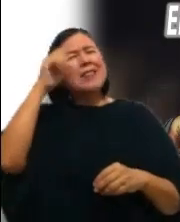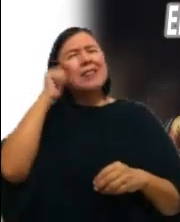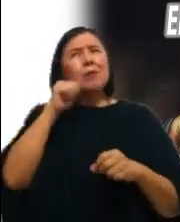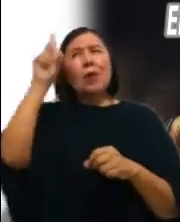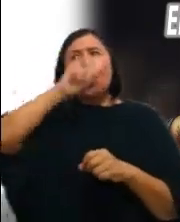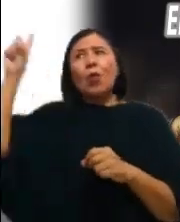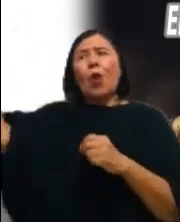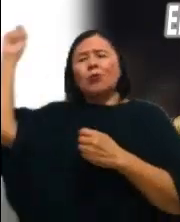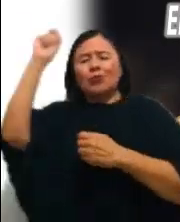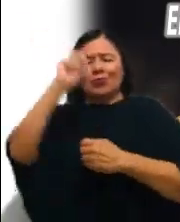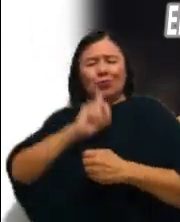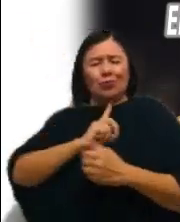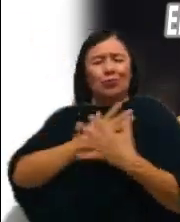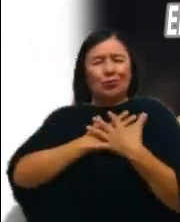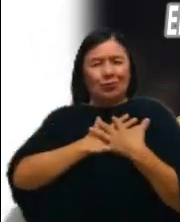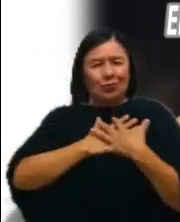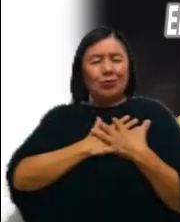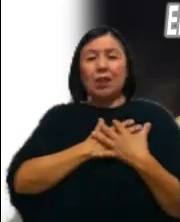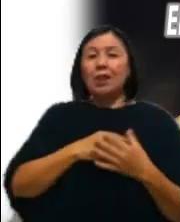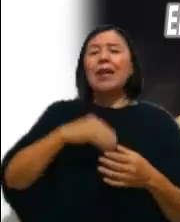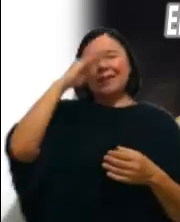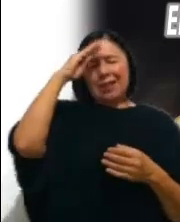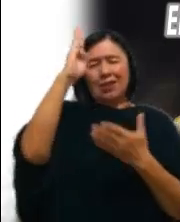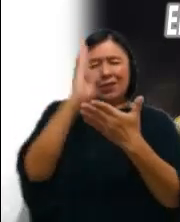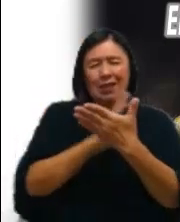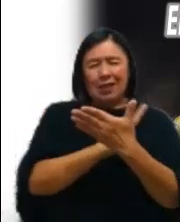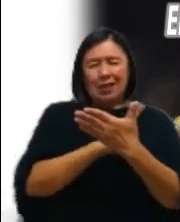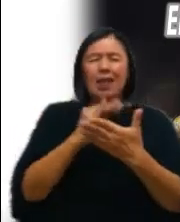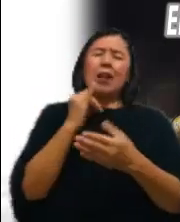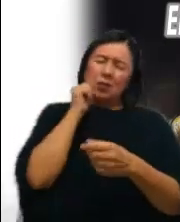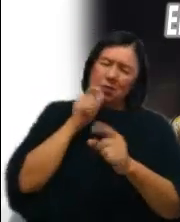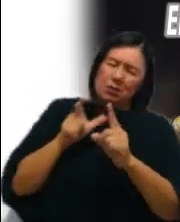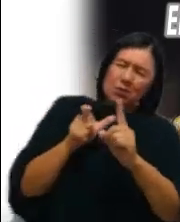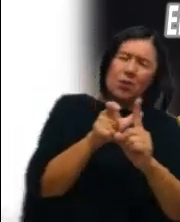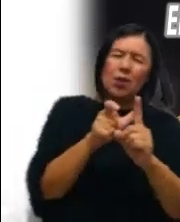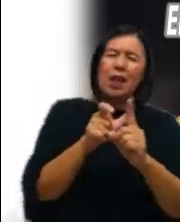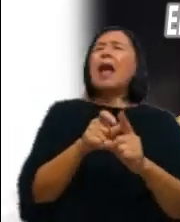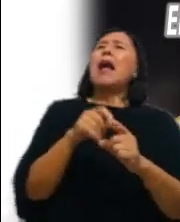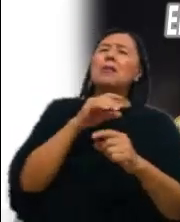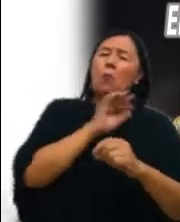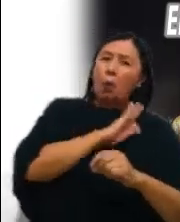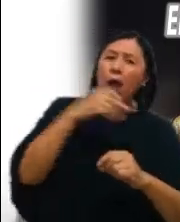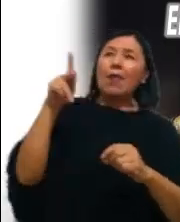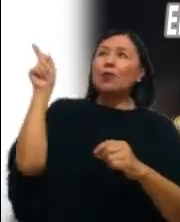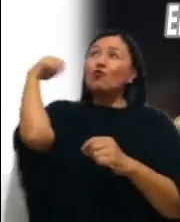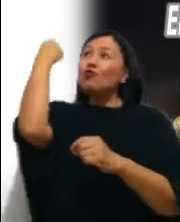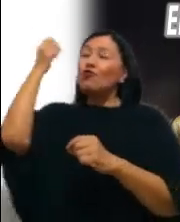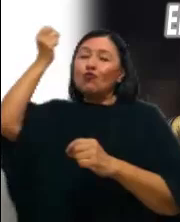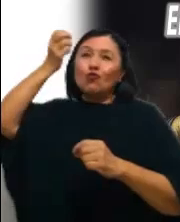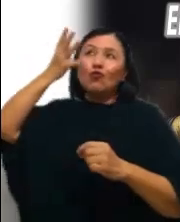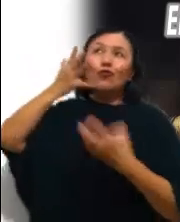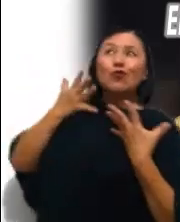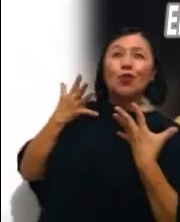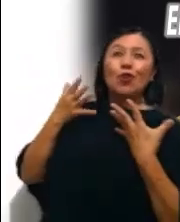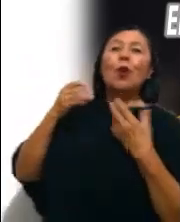vidas El Señor te bendiga y te proteja Haga resplandecer su rostro sobre ti y te conceda su favor